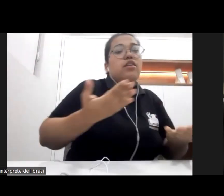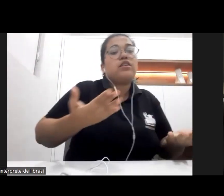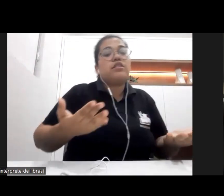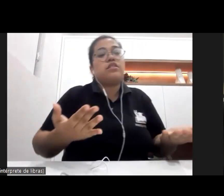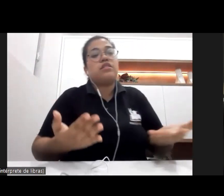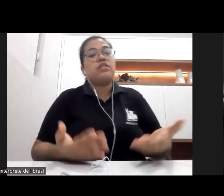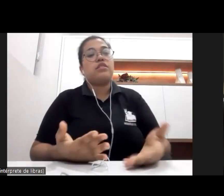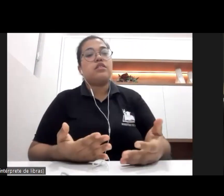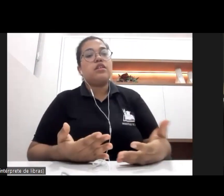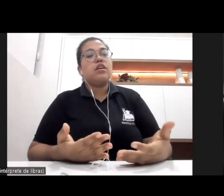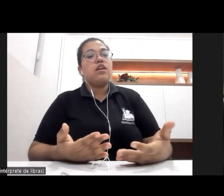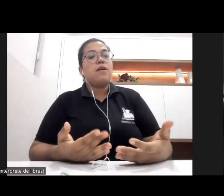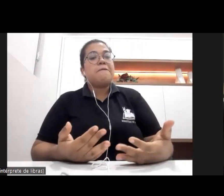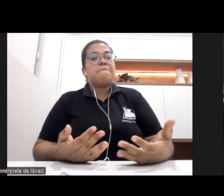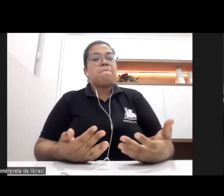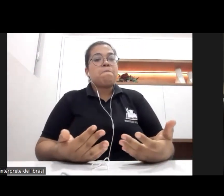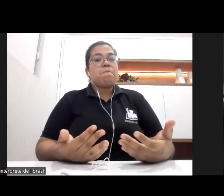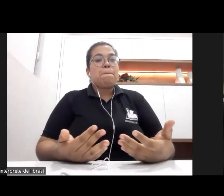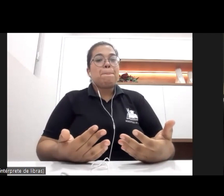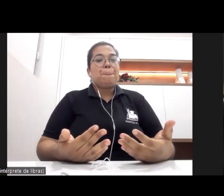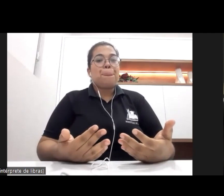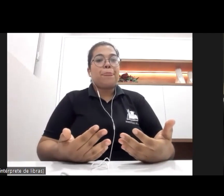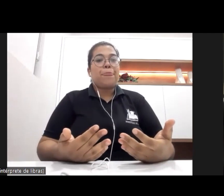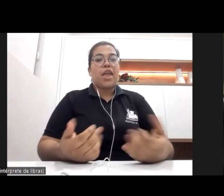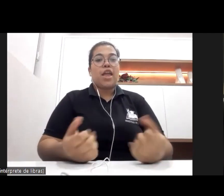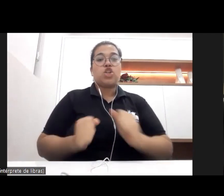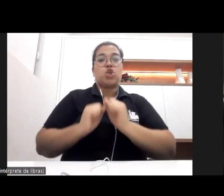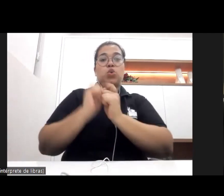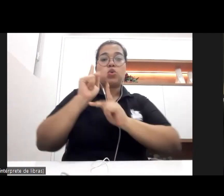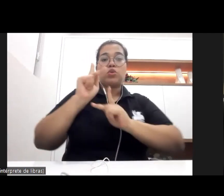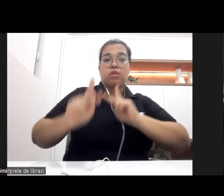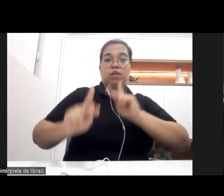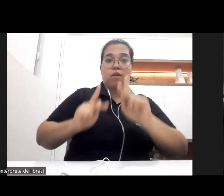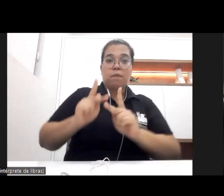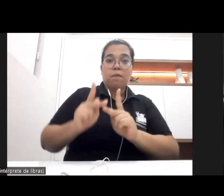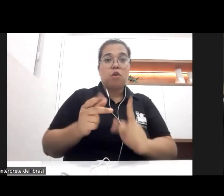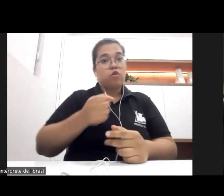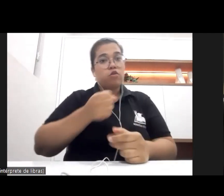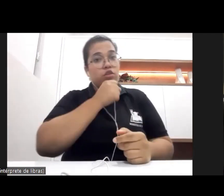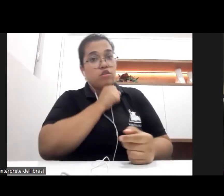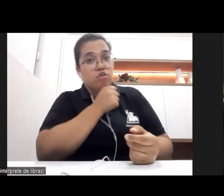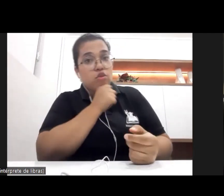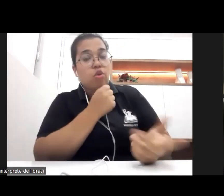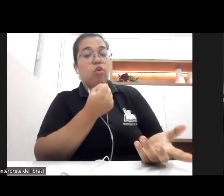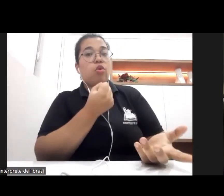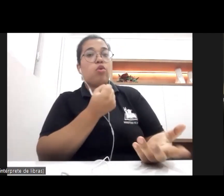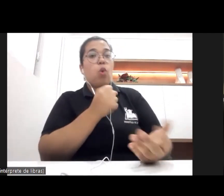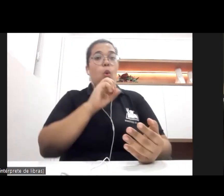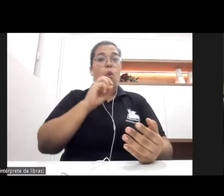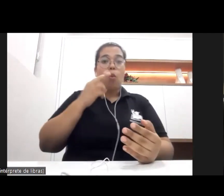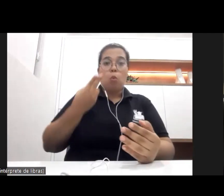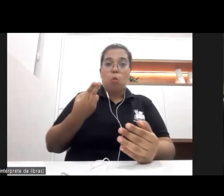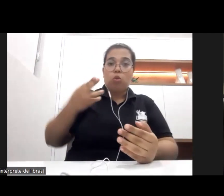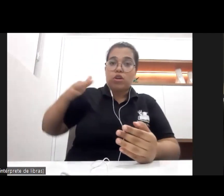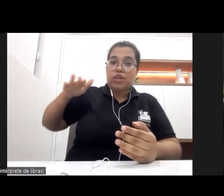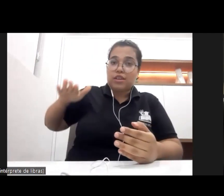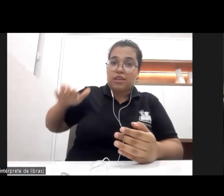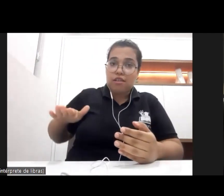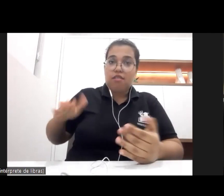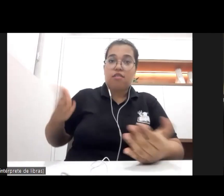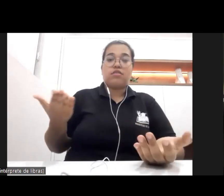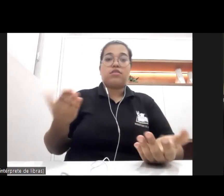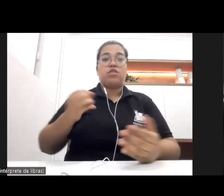junto à população idosa, população infantil, as